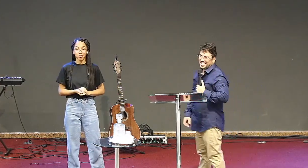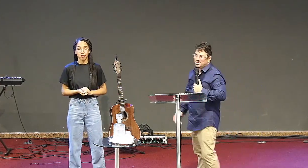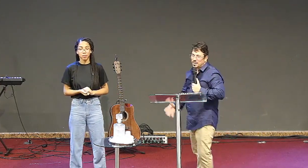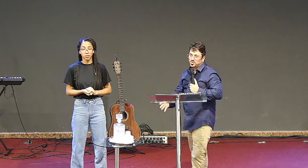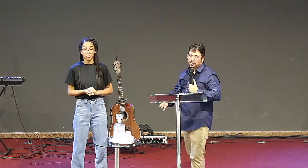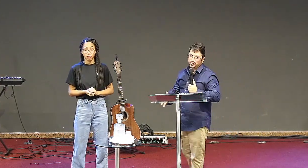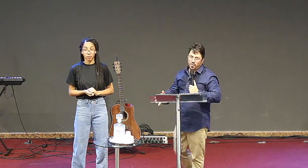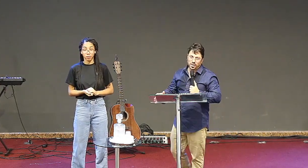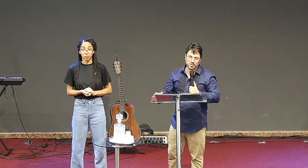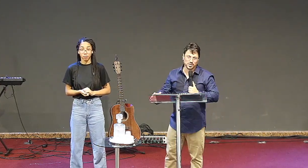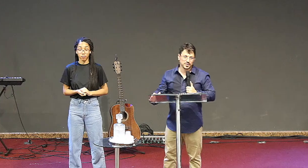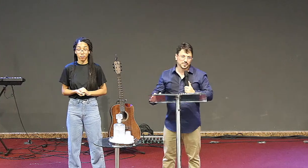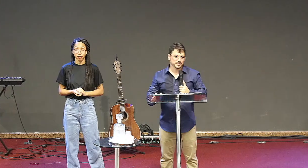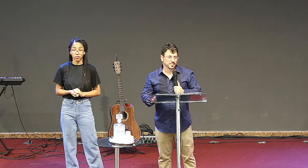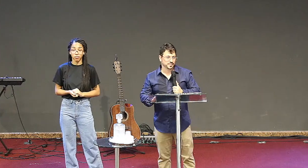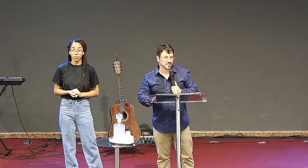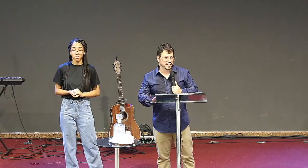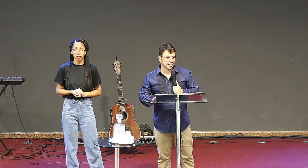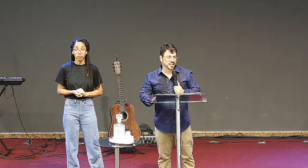isso é muito forte,